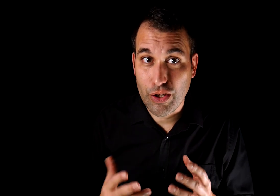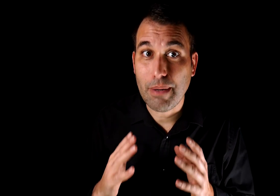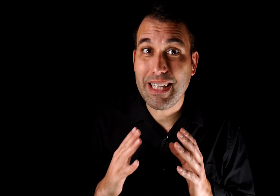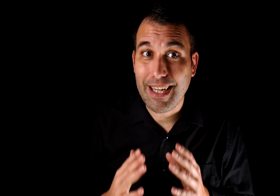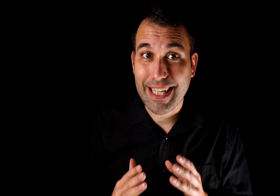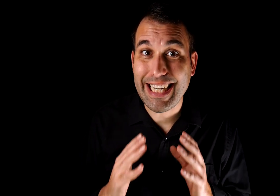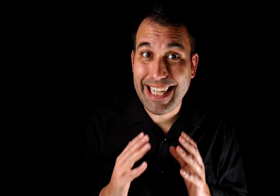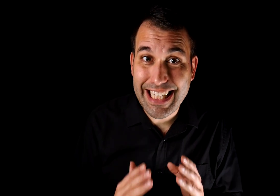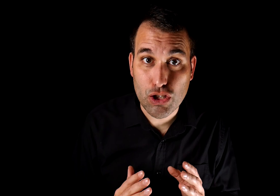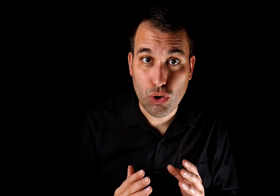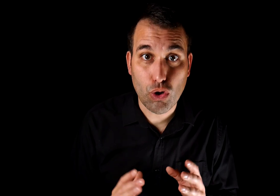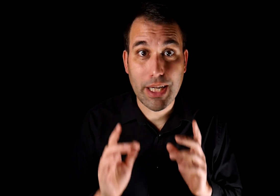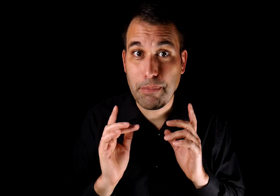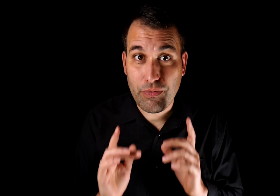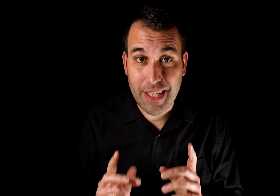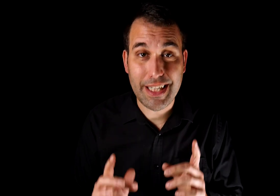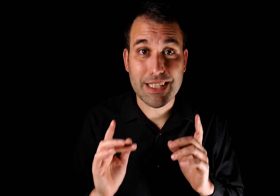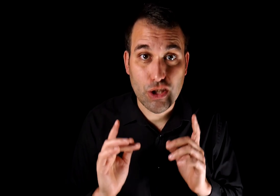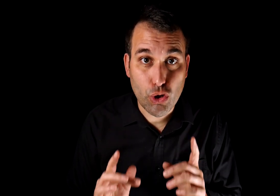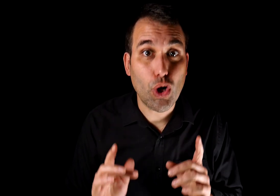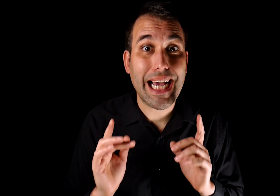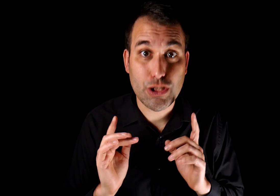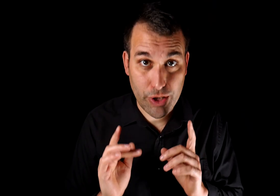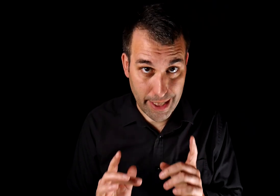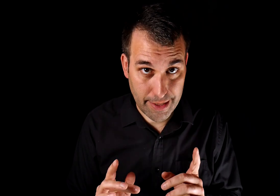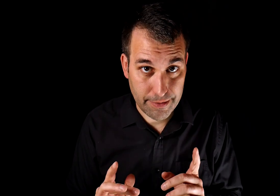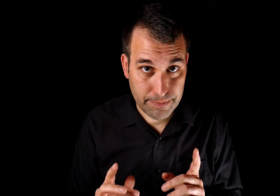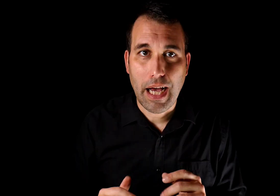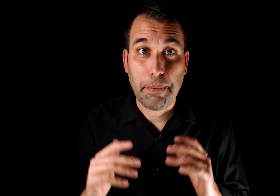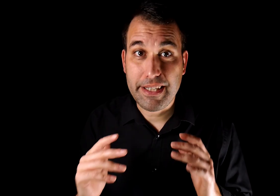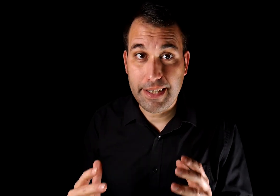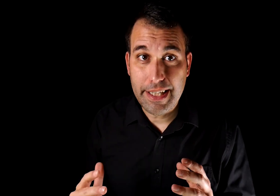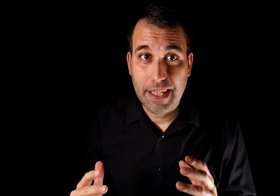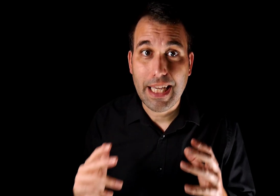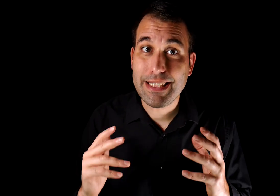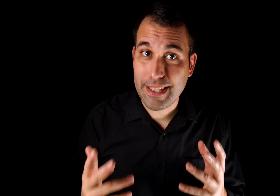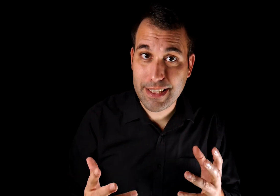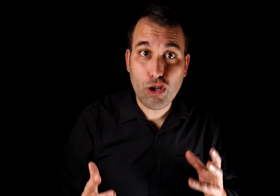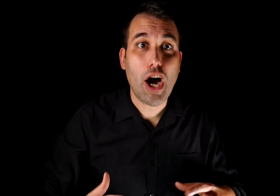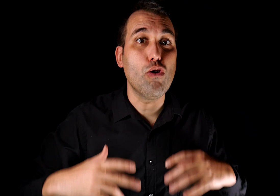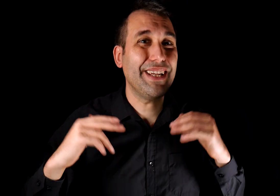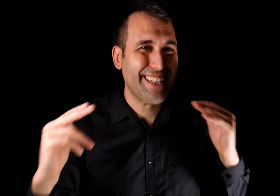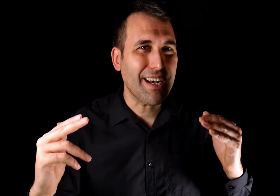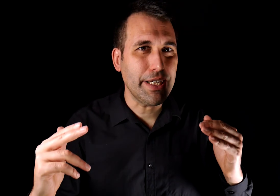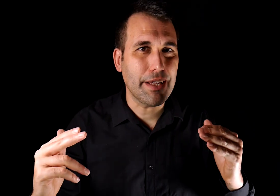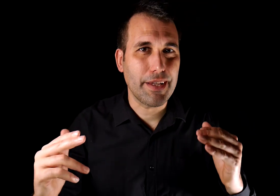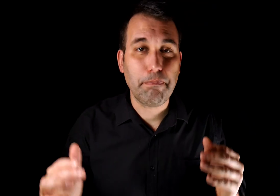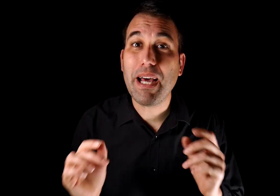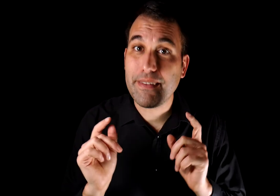de una mentalidad en riesgo con la que preferirías no asociarte. A partir de ahí, es necesario aumentar la vigilancia para